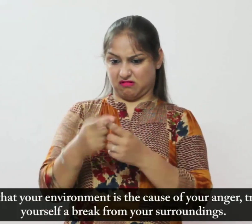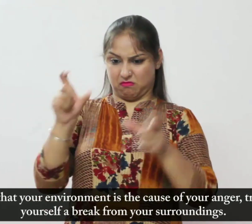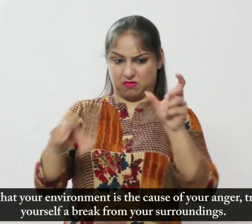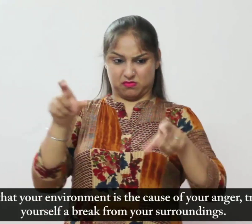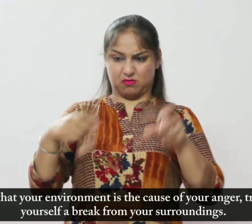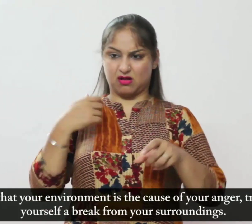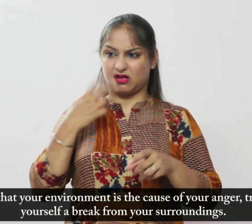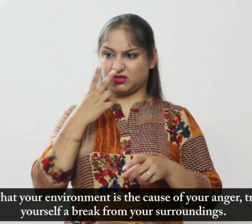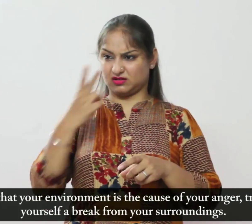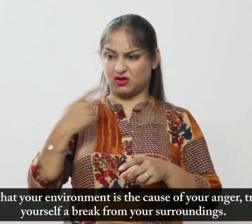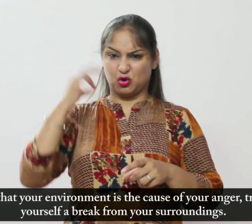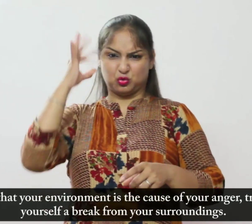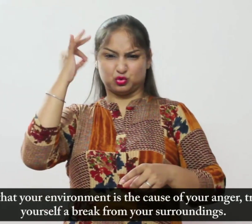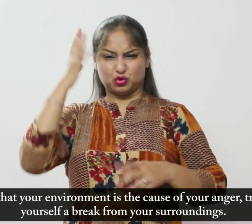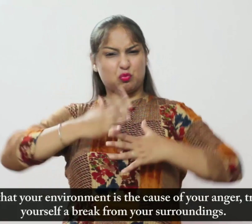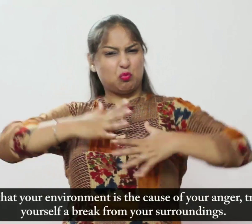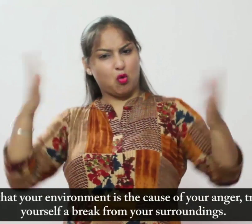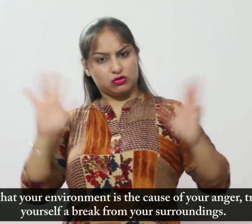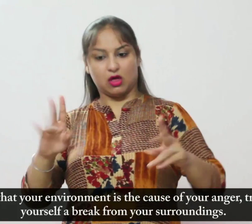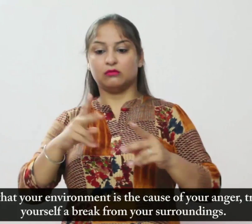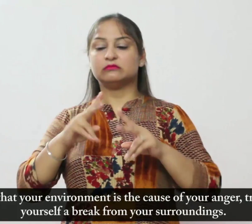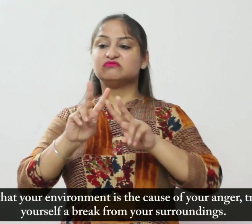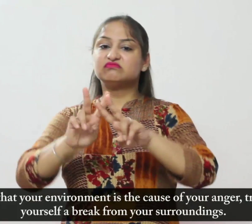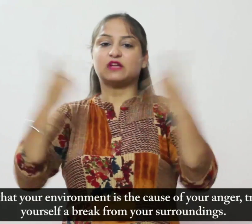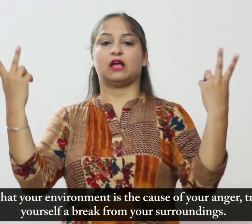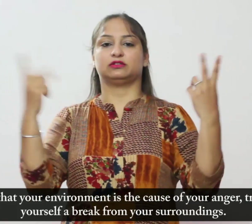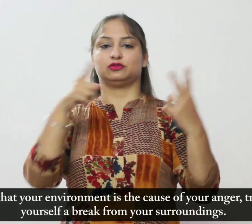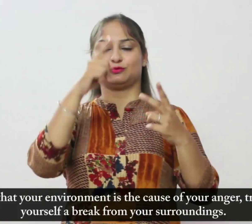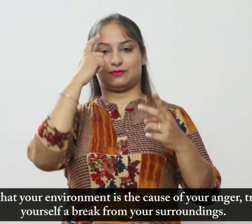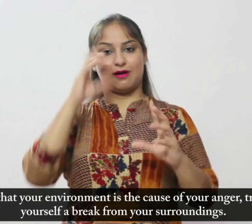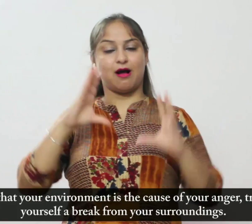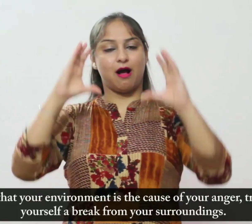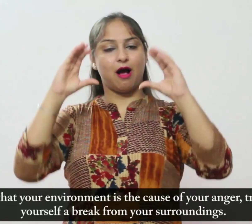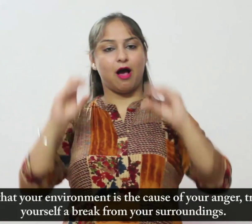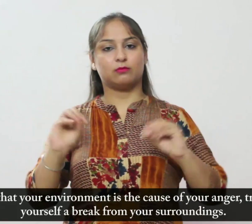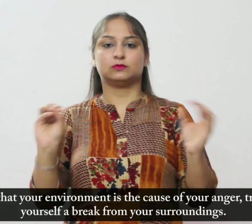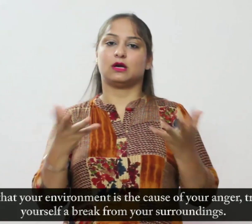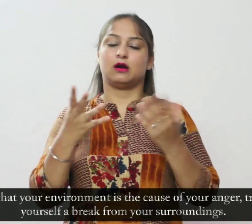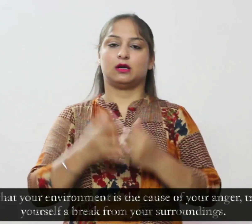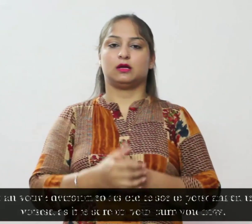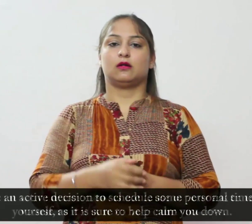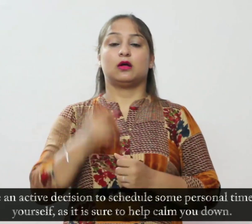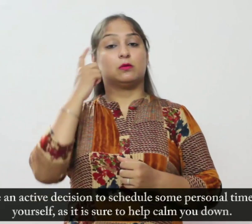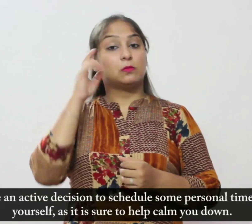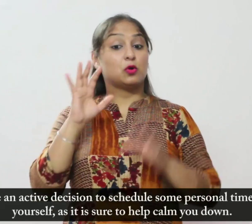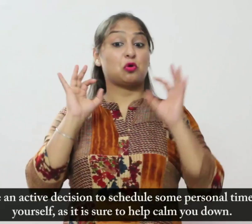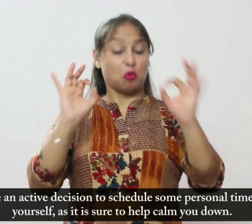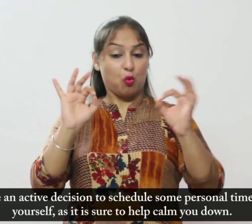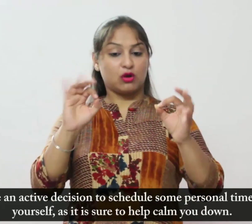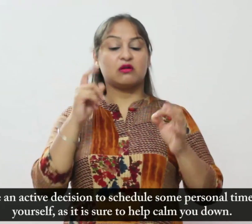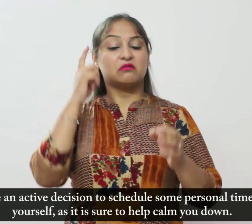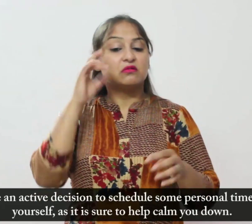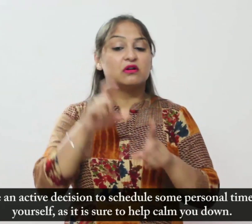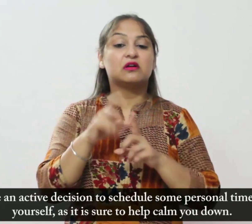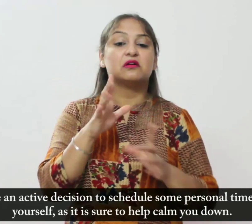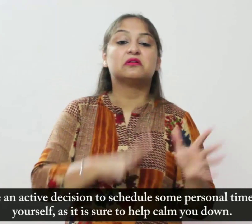तो कोशिश करें अपने आपको अपने परिवेश से विराम दे अपने लिए कुछ व्यक्तिगत समय